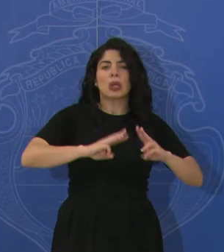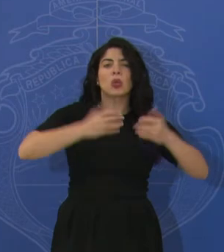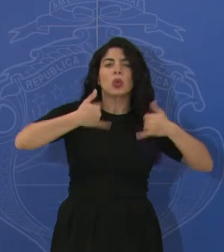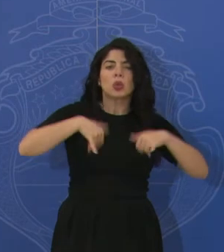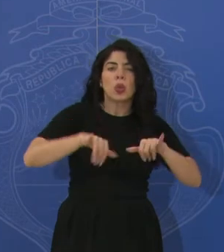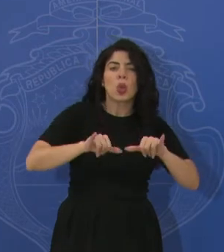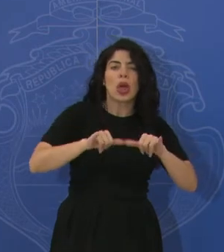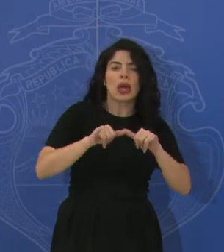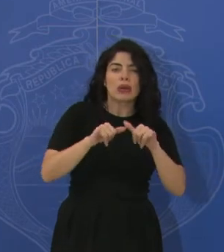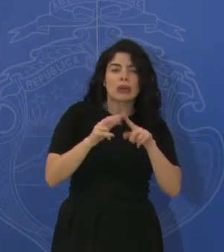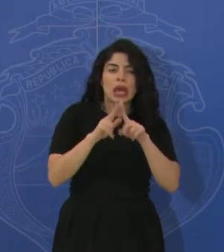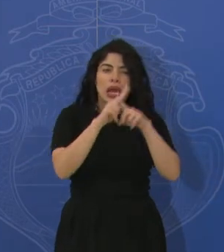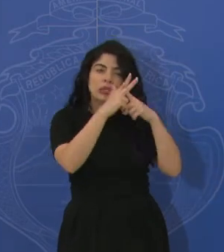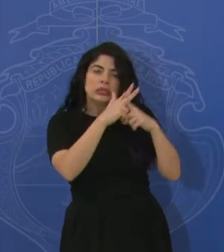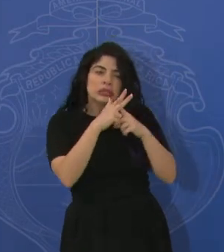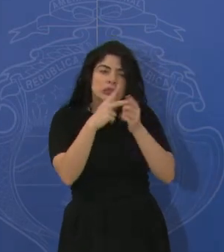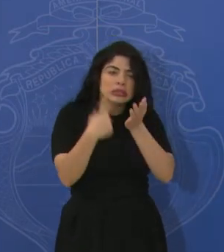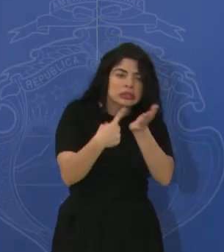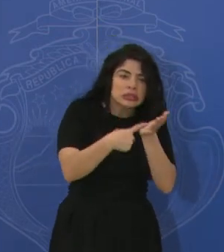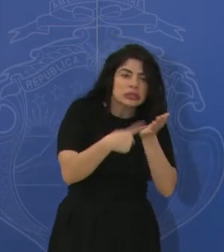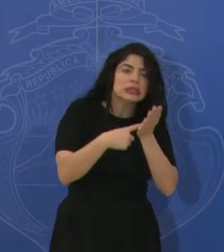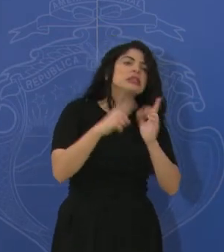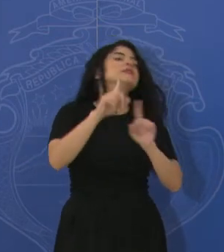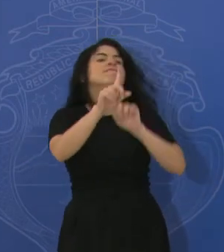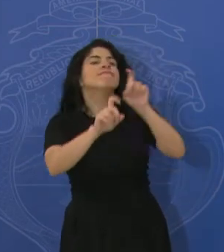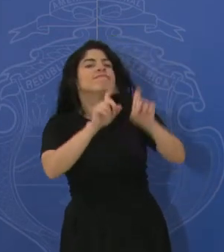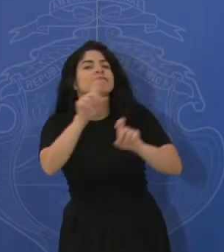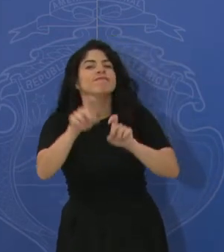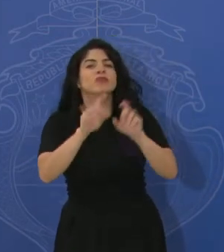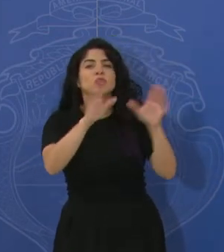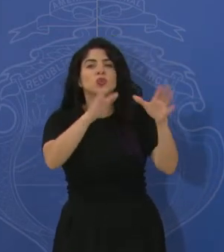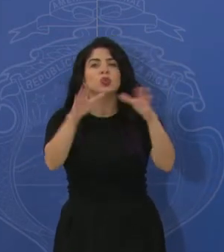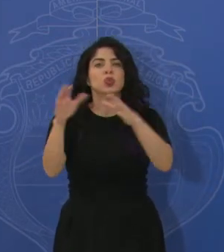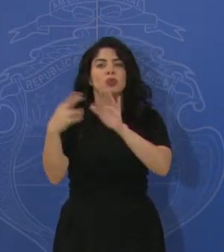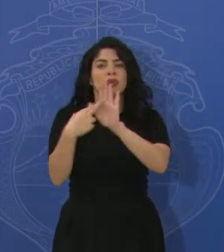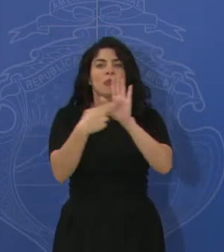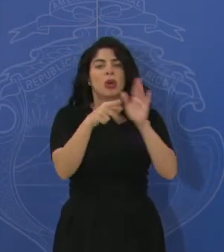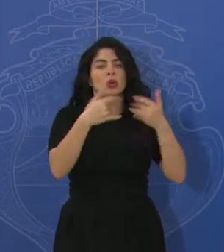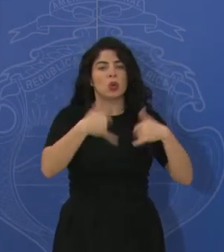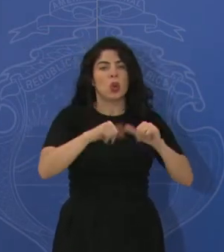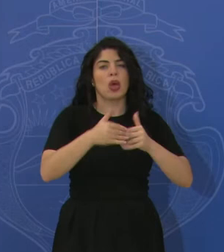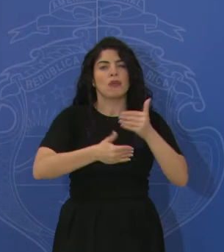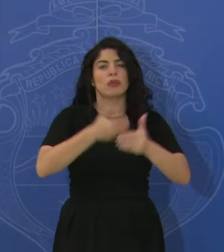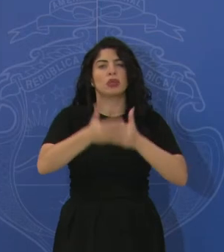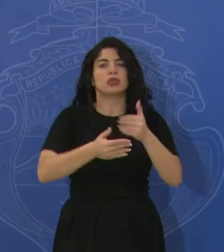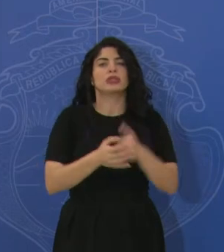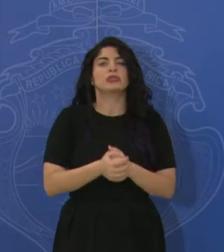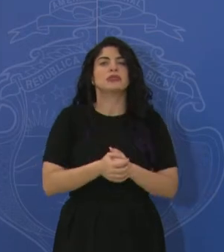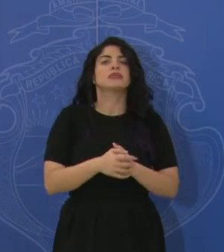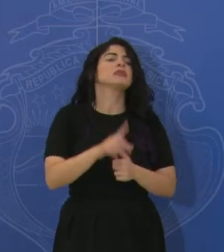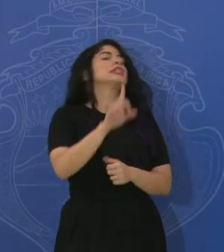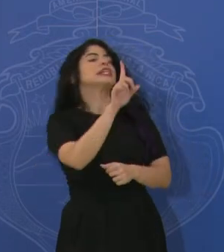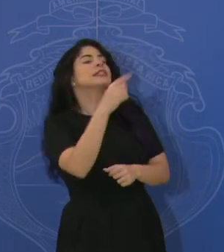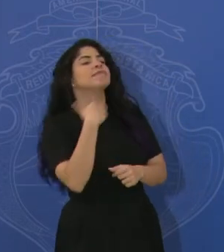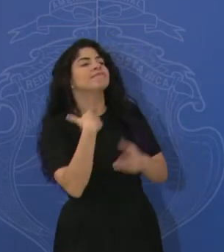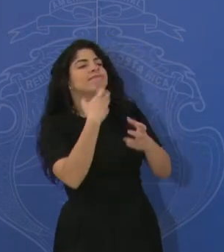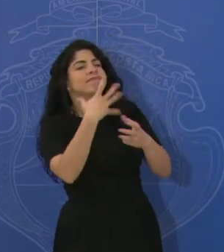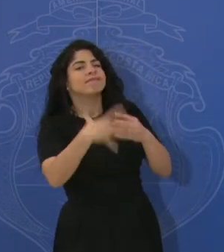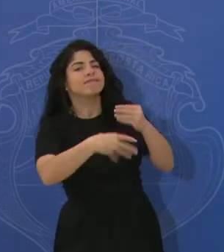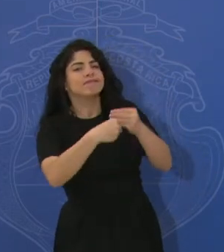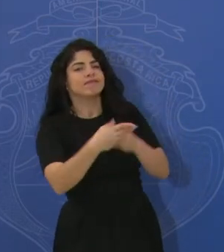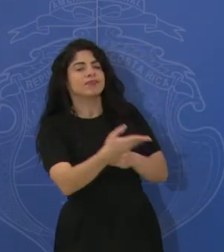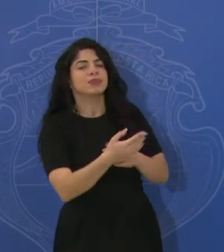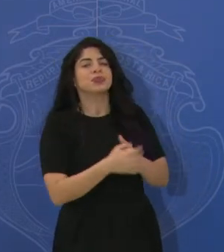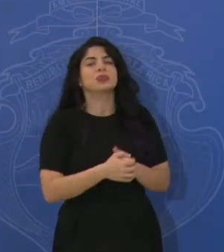todavía en la discusión y en la consulta de los distintos sectores que están representados. Yo quisiera enfatizar